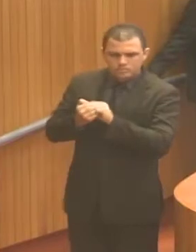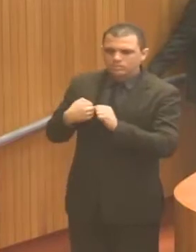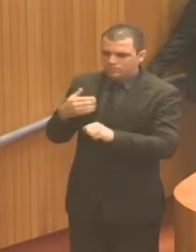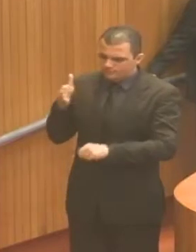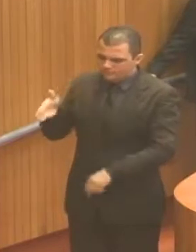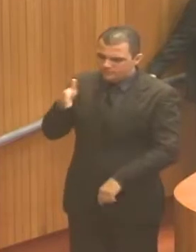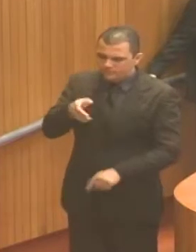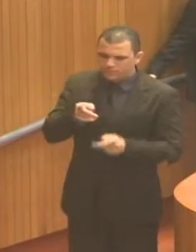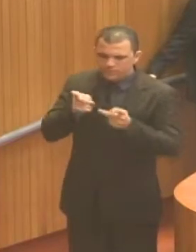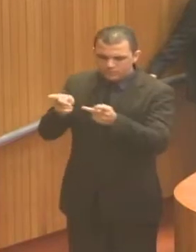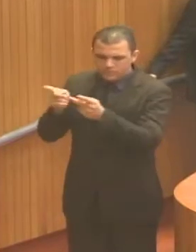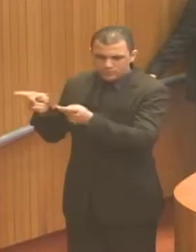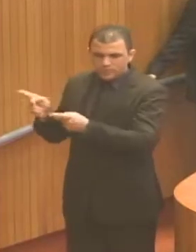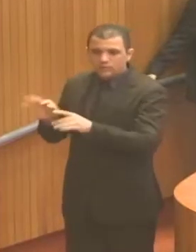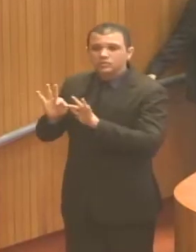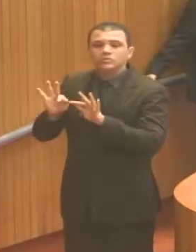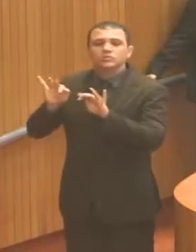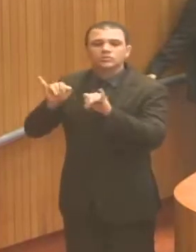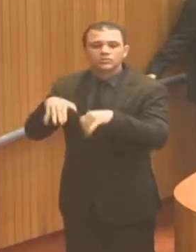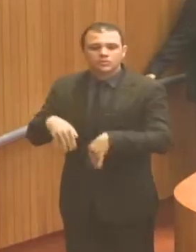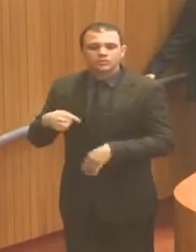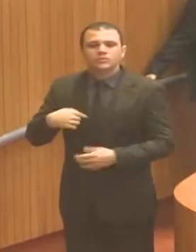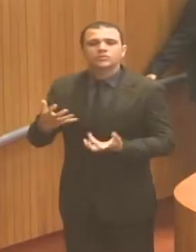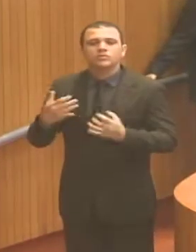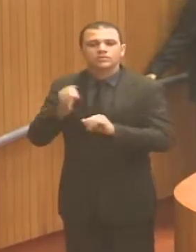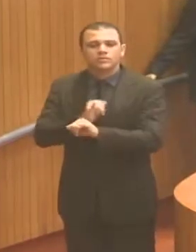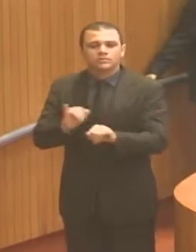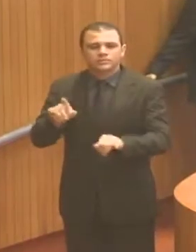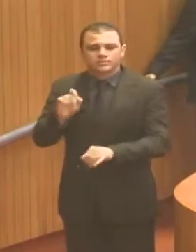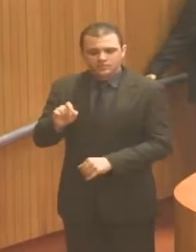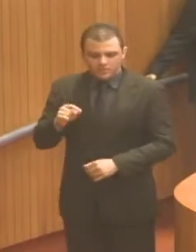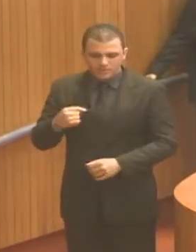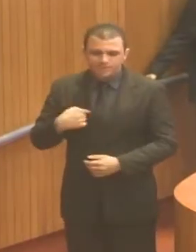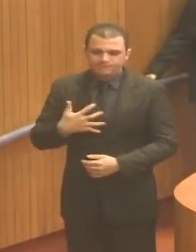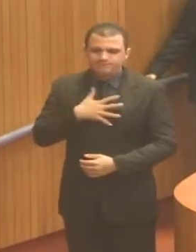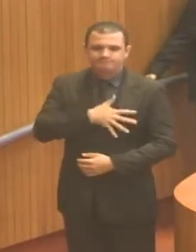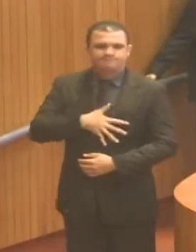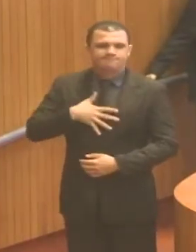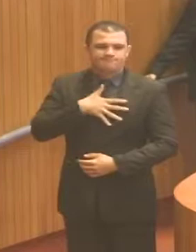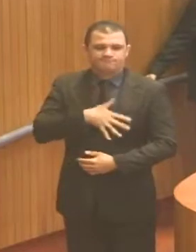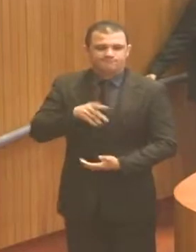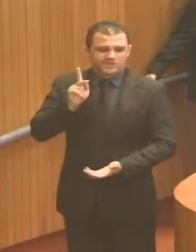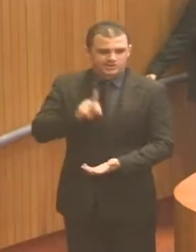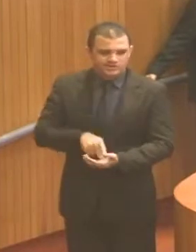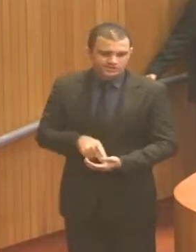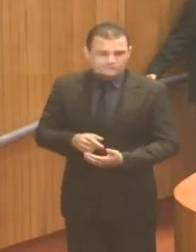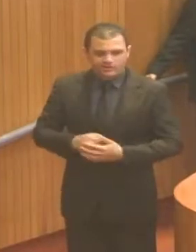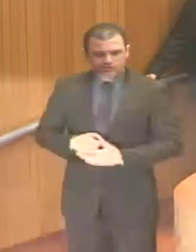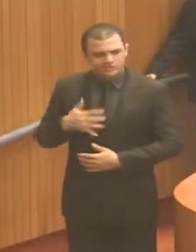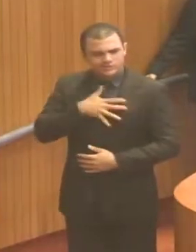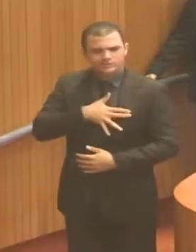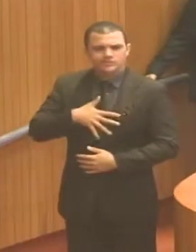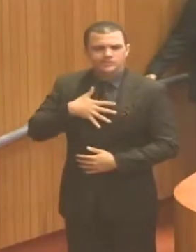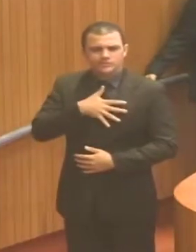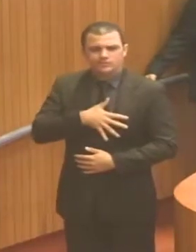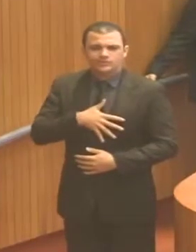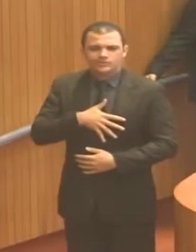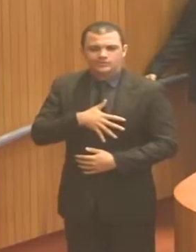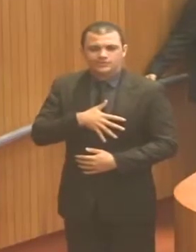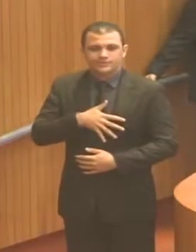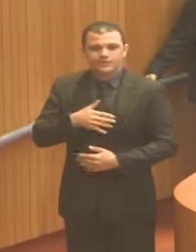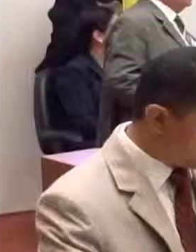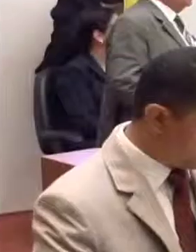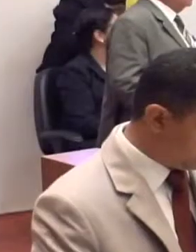E, ao final, o que eu tenho a dizer é que eu estou extremamente satisfeito, muito feliz e